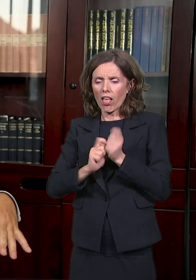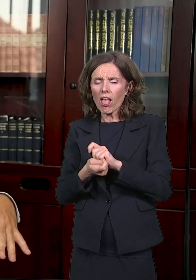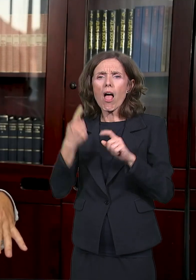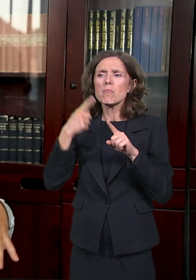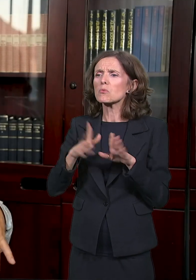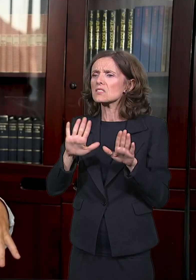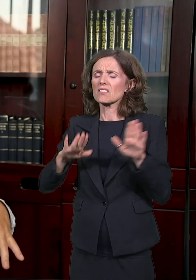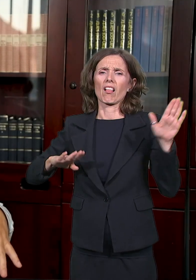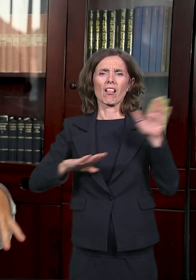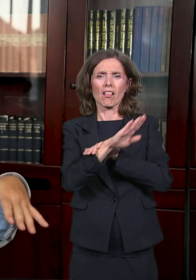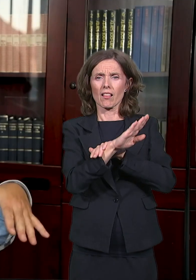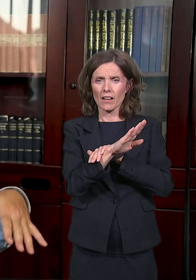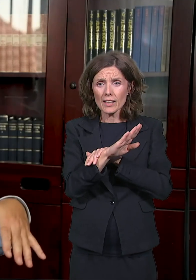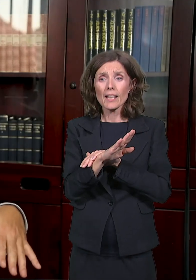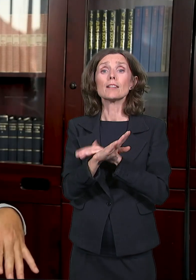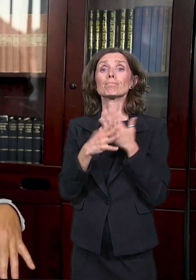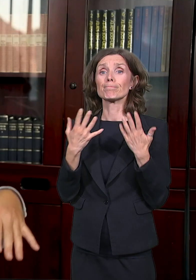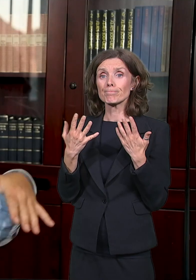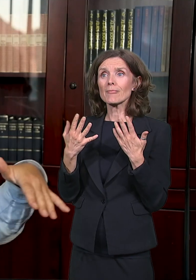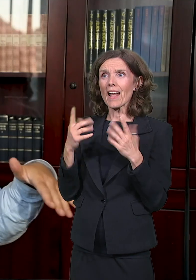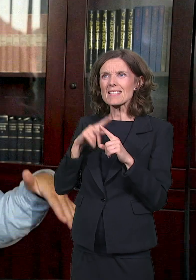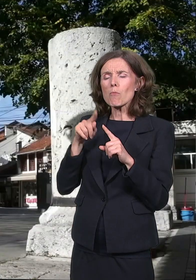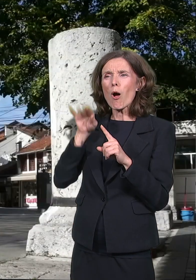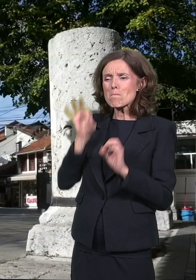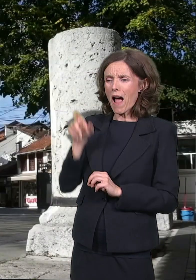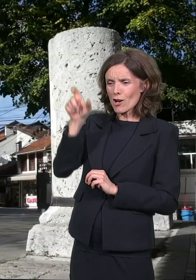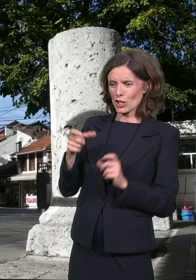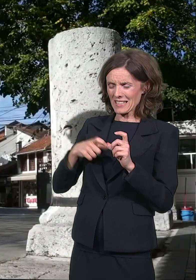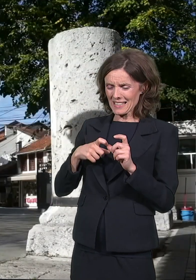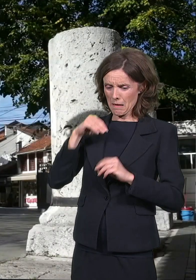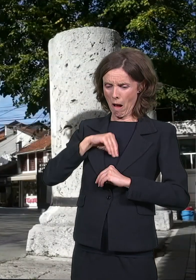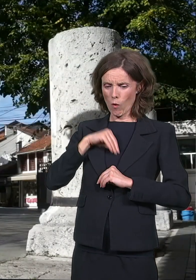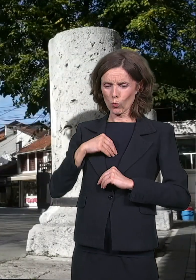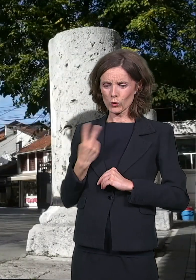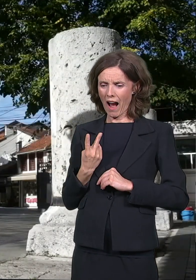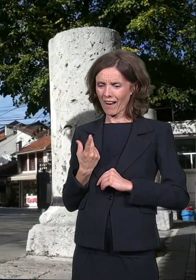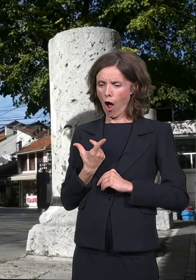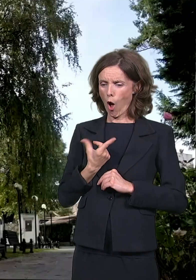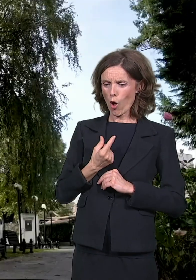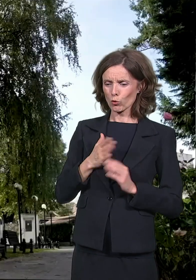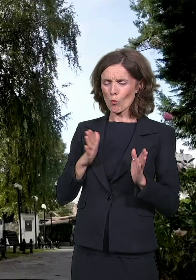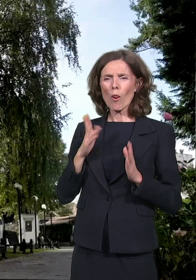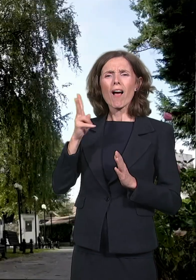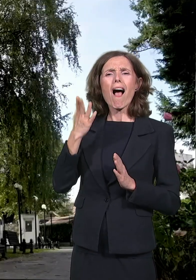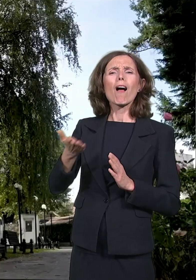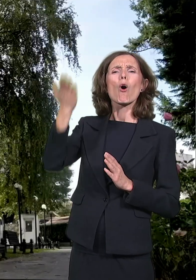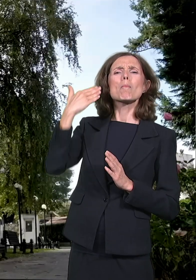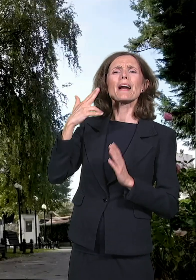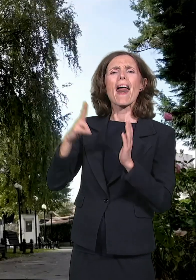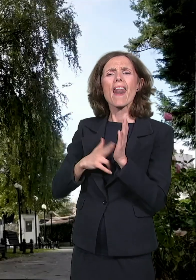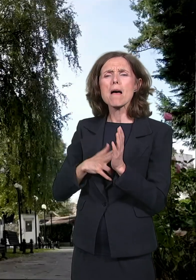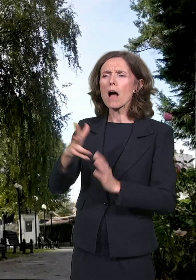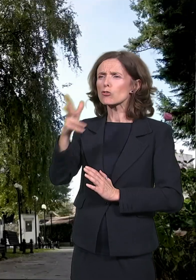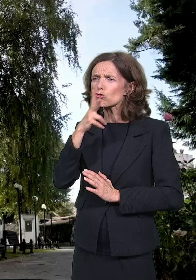su se spojile te ideje srednjovekovnog prizrena Nemanjića, obnove države